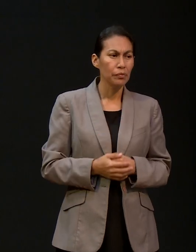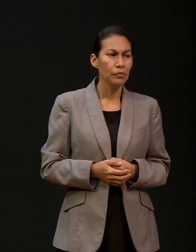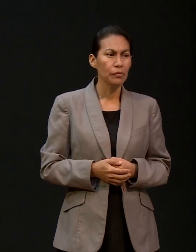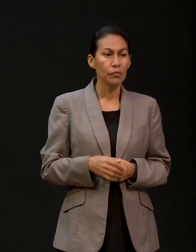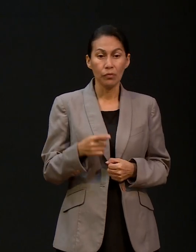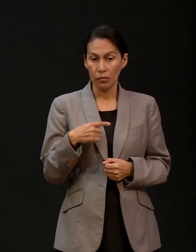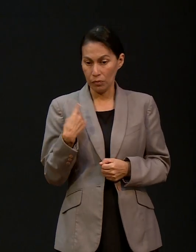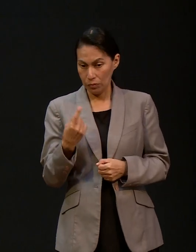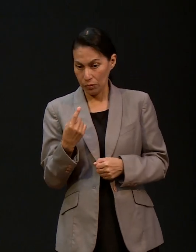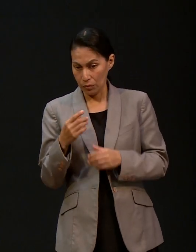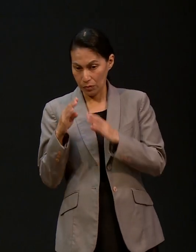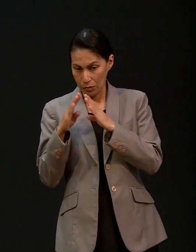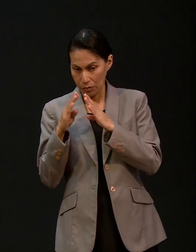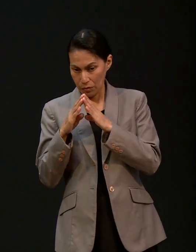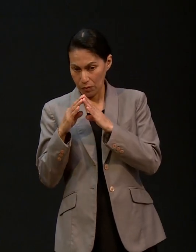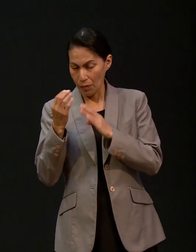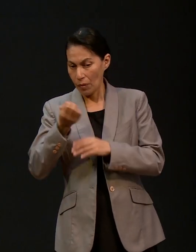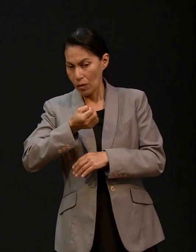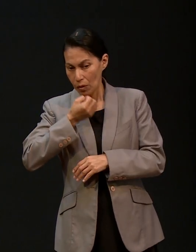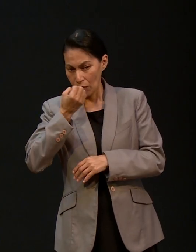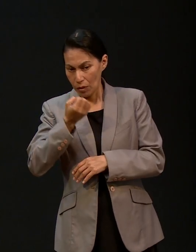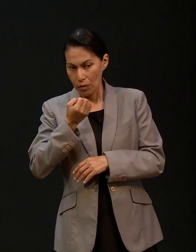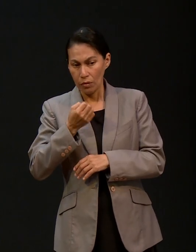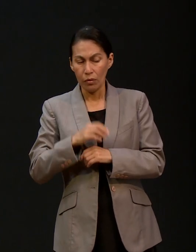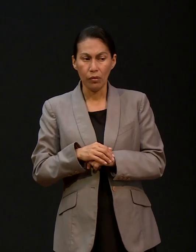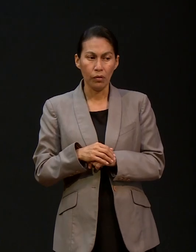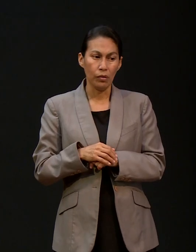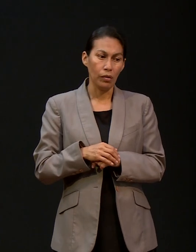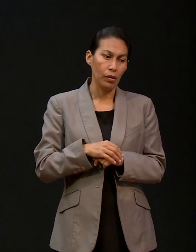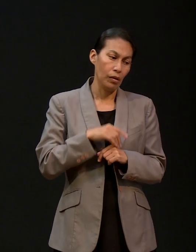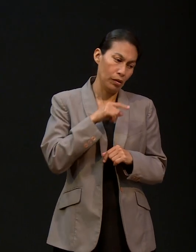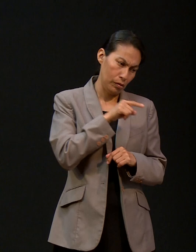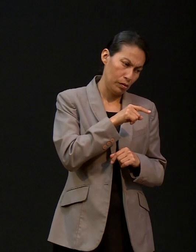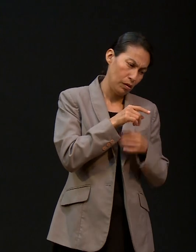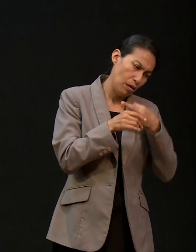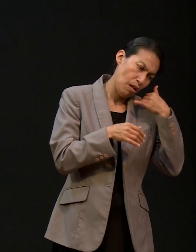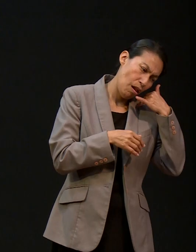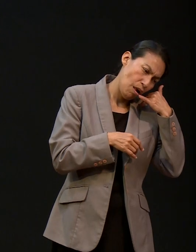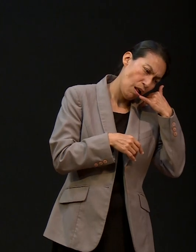oramos en casa nosotros y le dijimos a Sonny diles que lo operen.